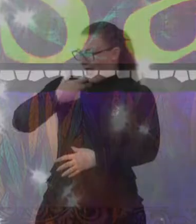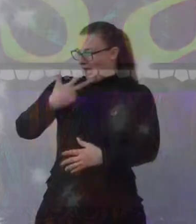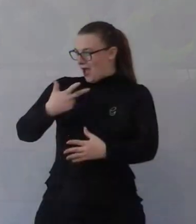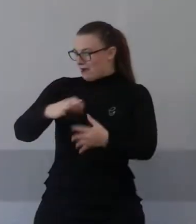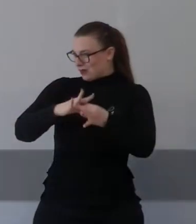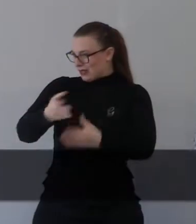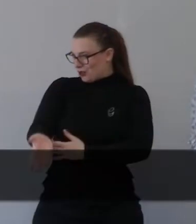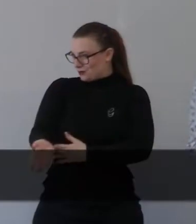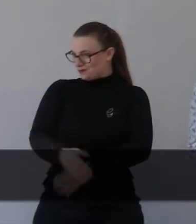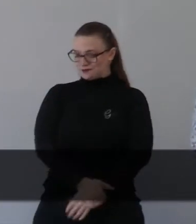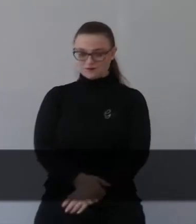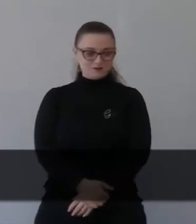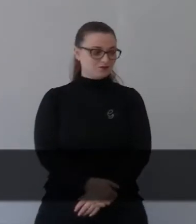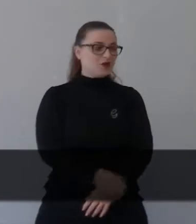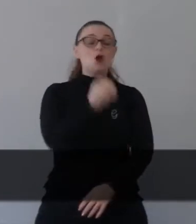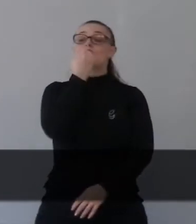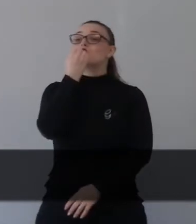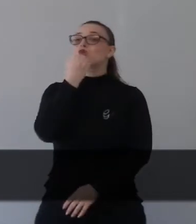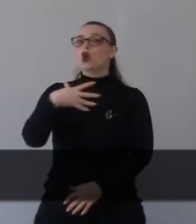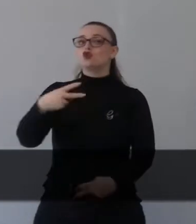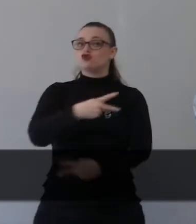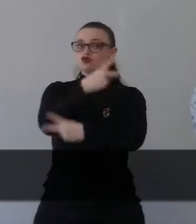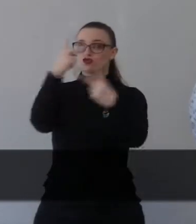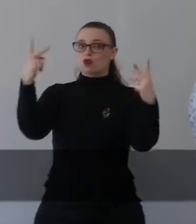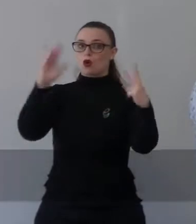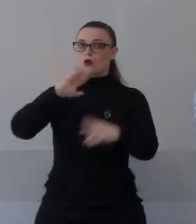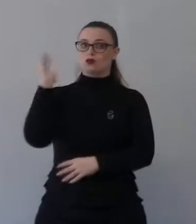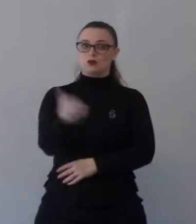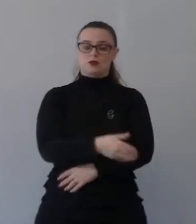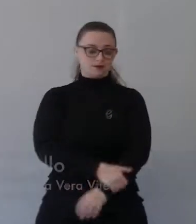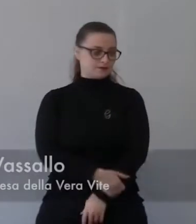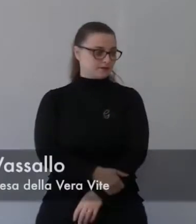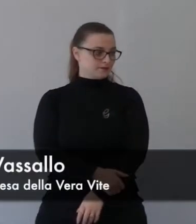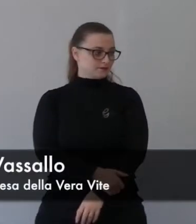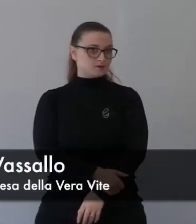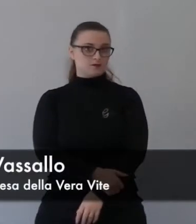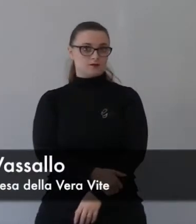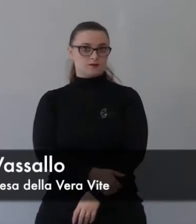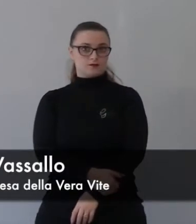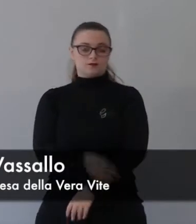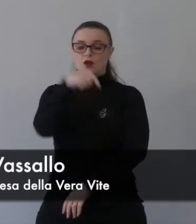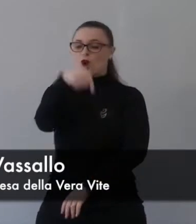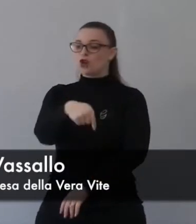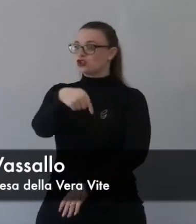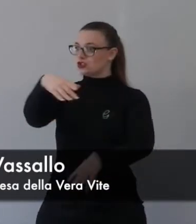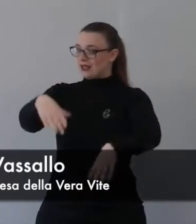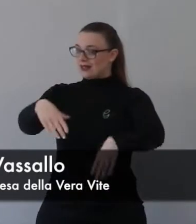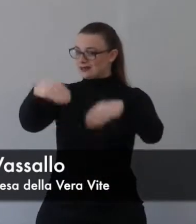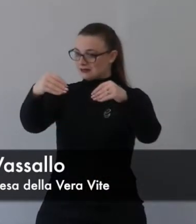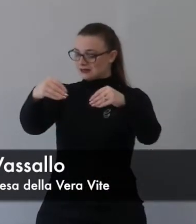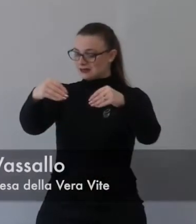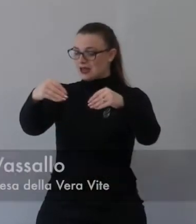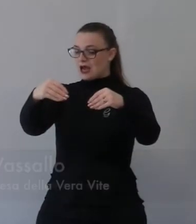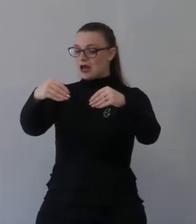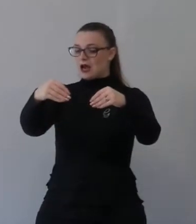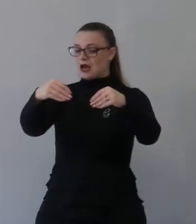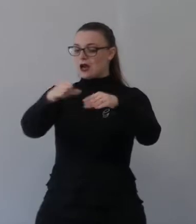Buongiorno a tutti quanti, iniziamo il quinto passo sul libro